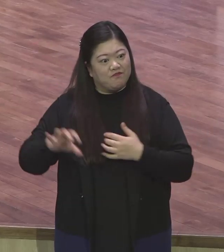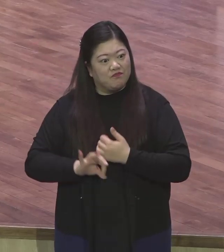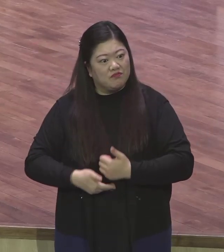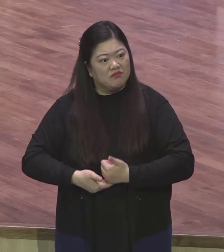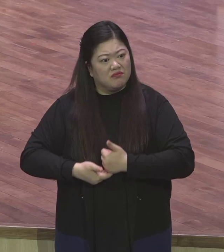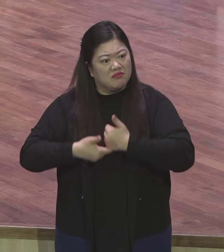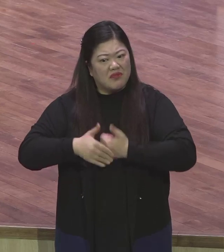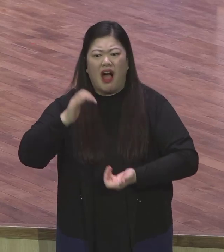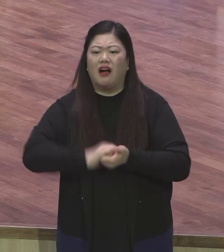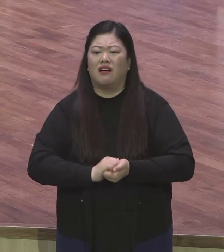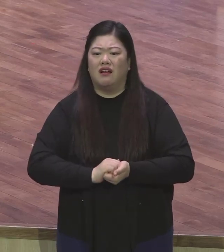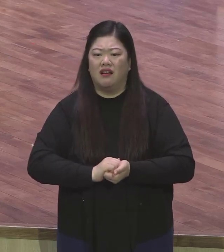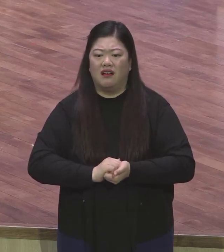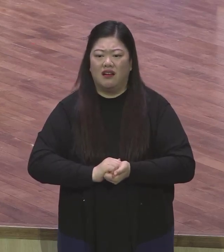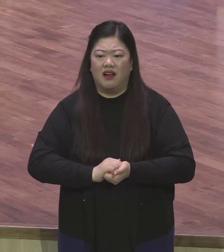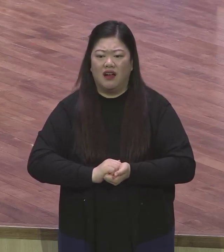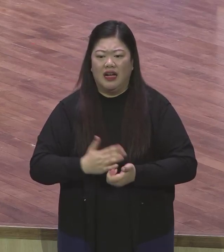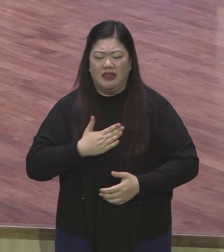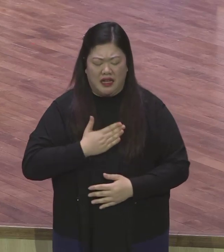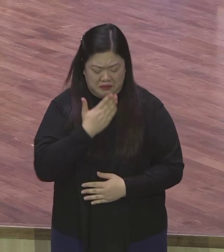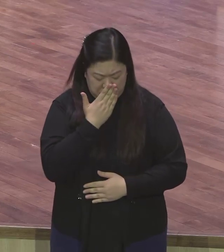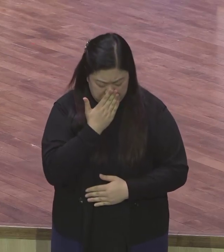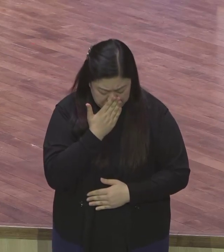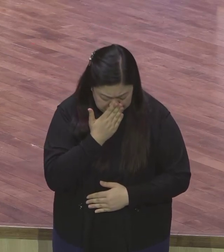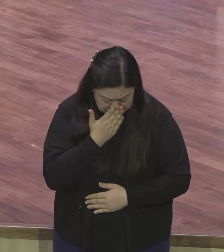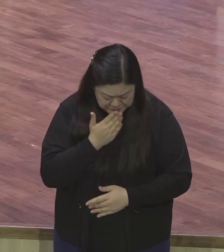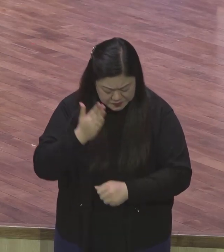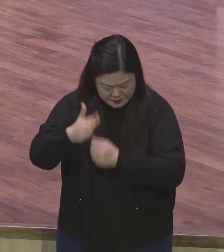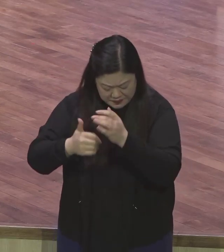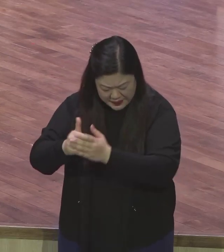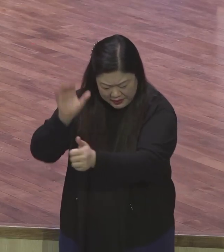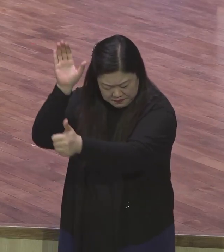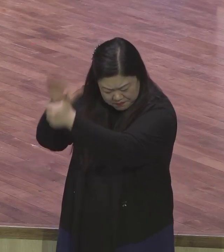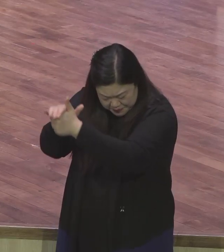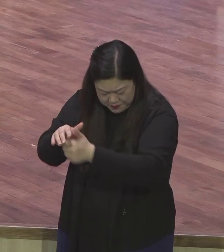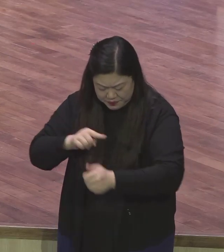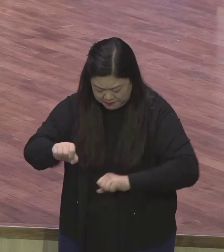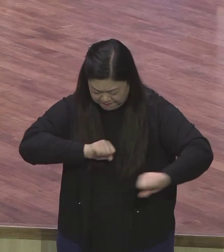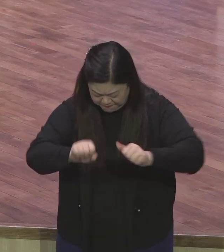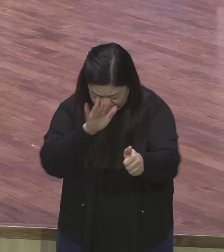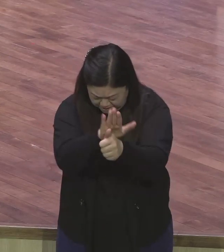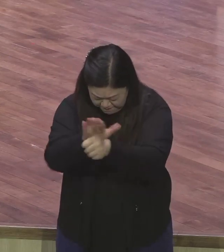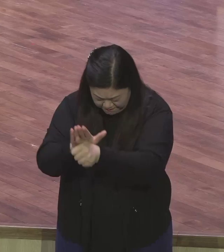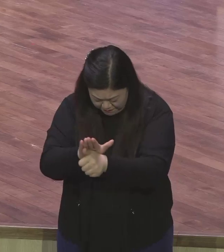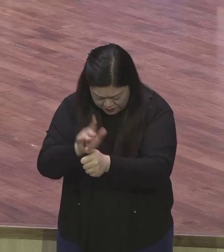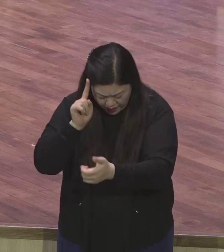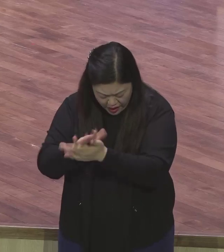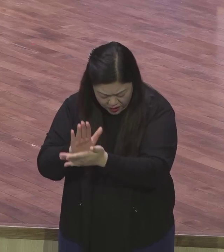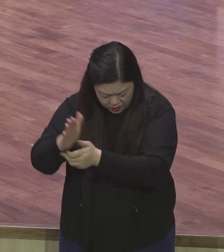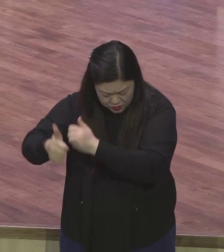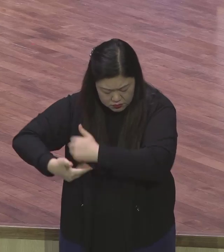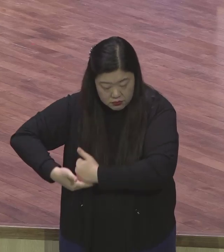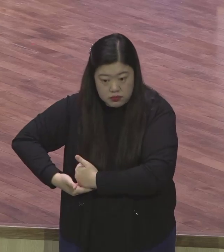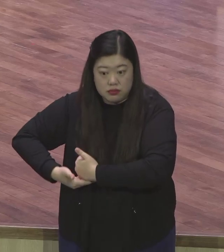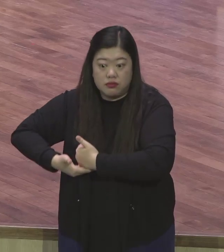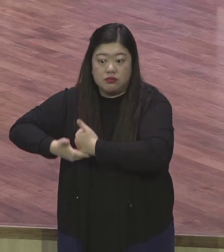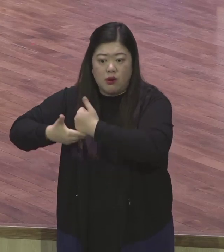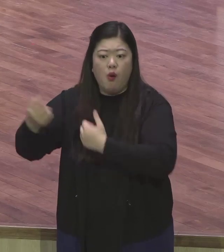문주의란 말이에요 내가 부자되려면 안된단 말이에요 그게 생고생이란 말이에요 하나님이 높여주고 하나님이 건강주고